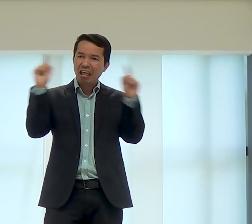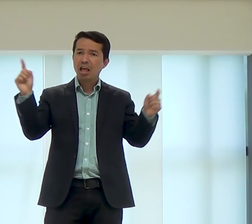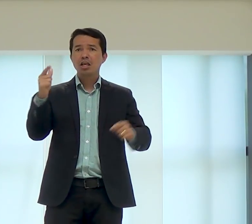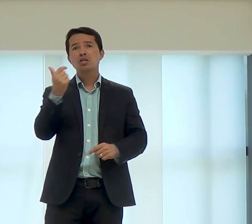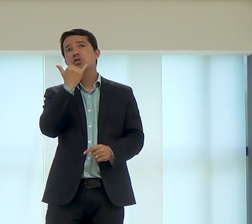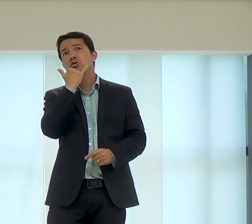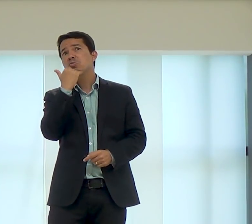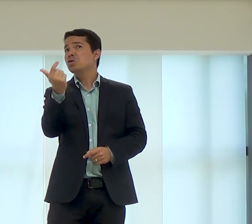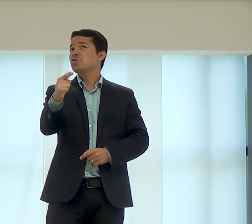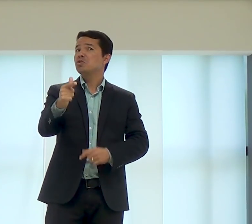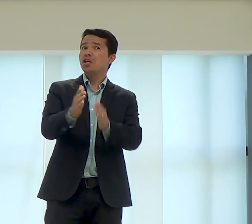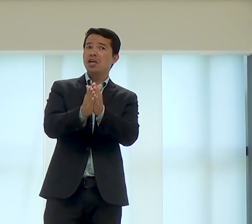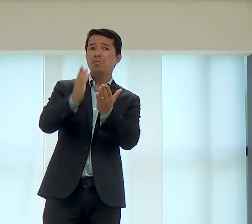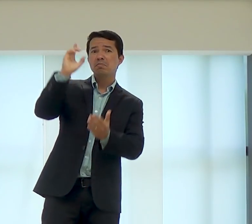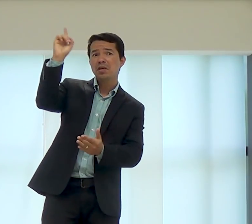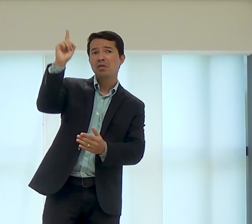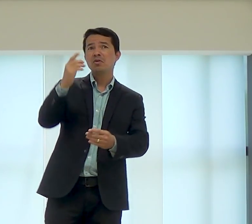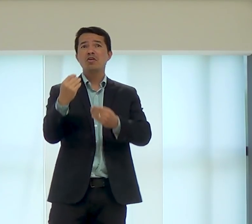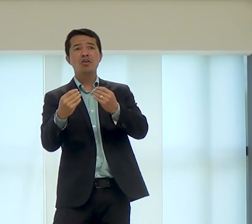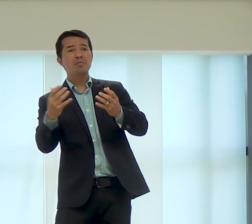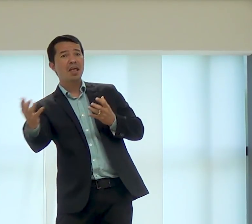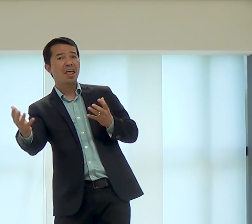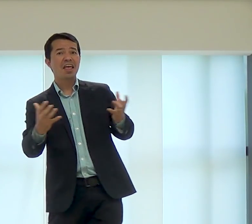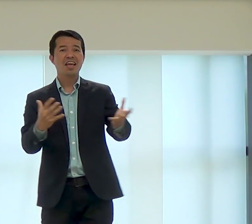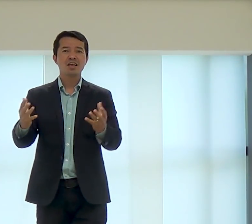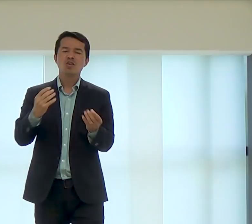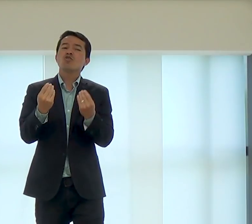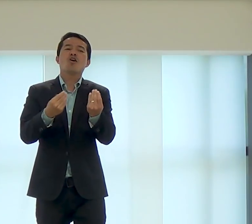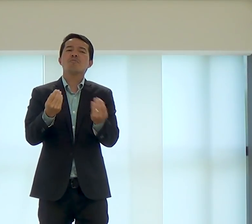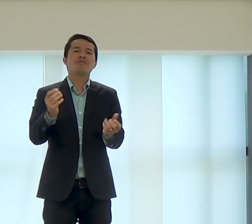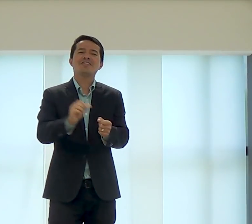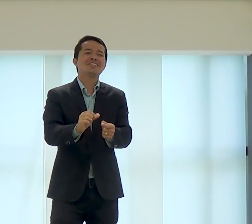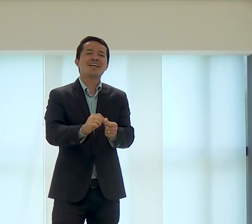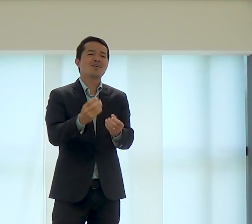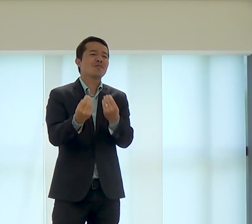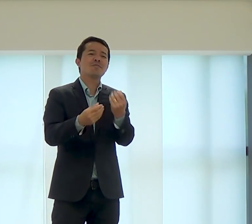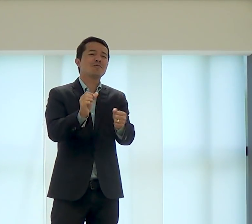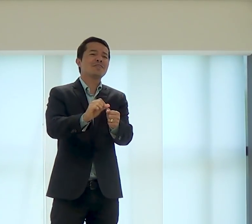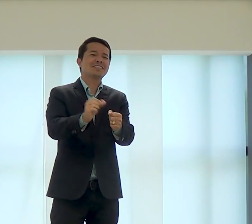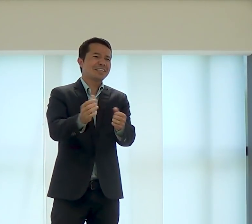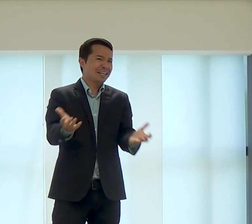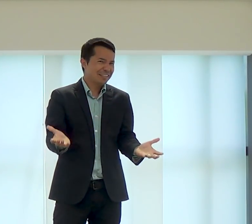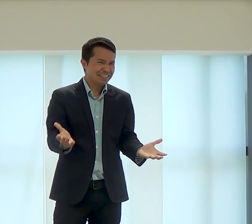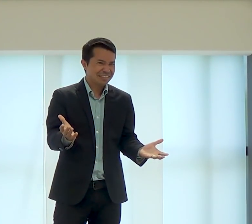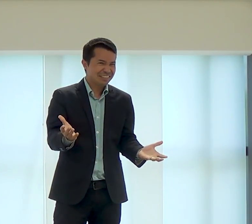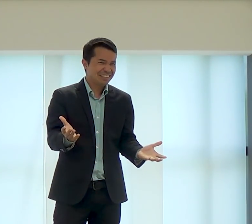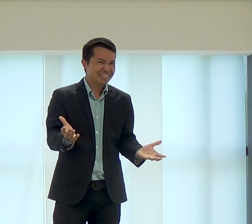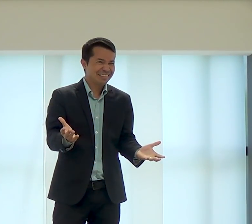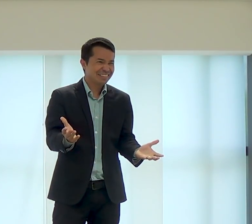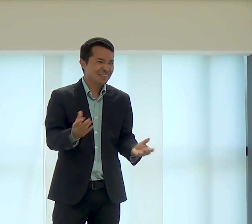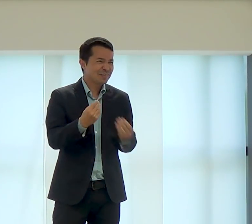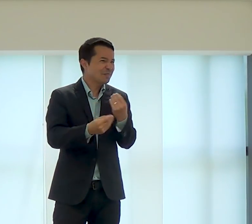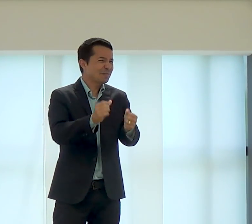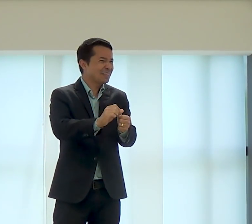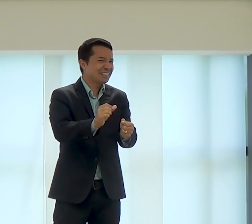e depois reclamam, ah, desculpa, não tenho Bíblia, como que eu vou entender, como que a gente faz então,